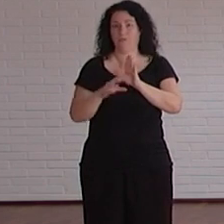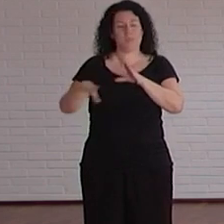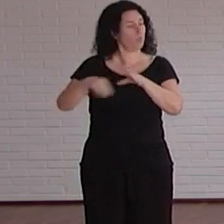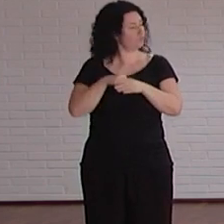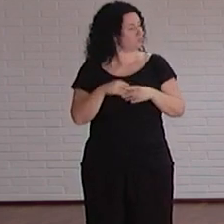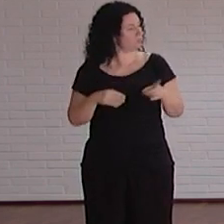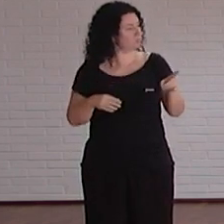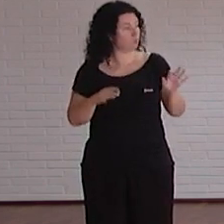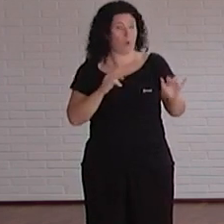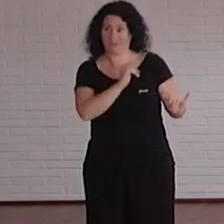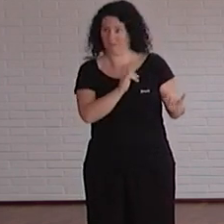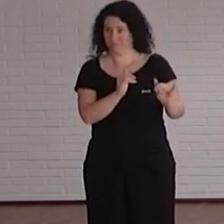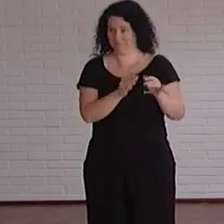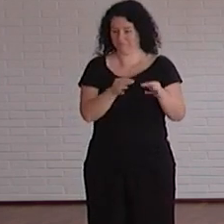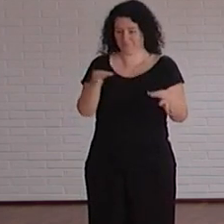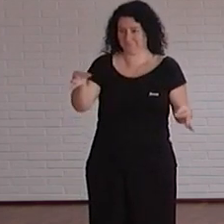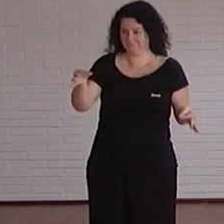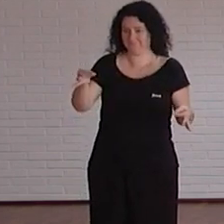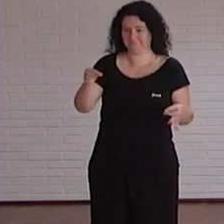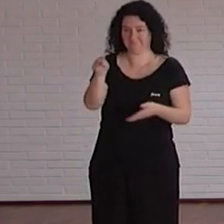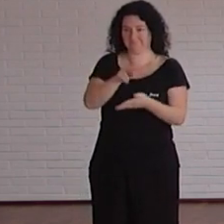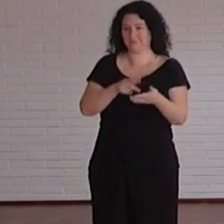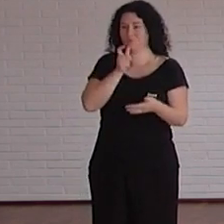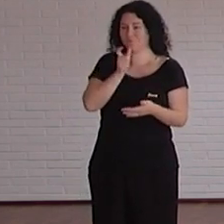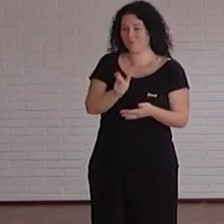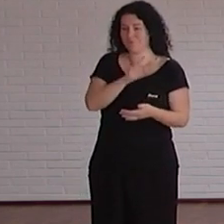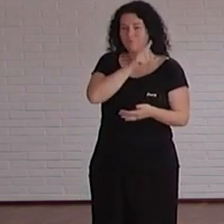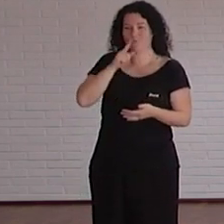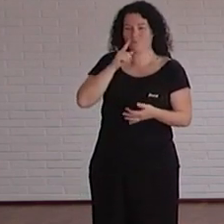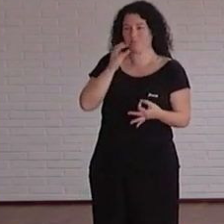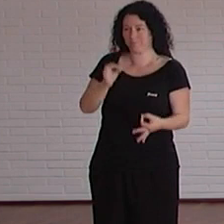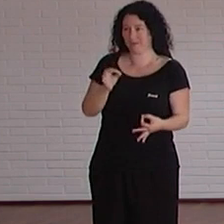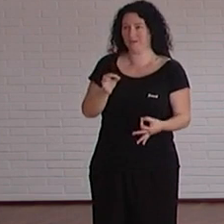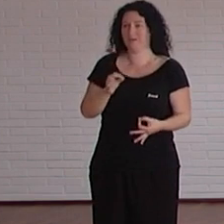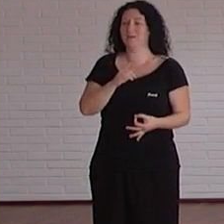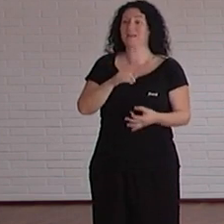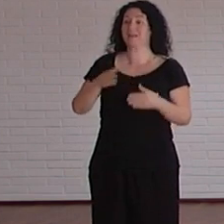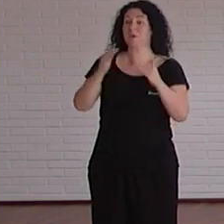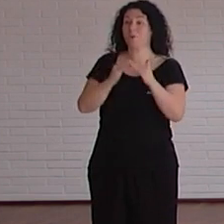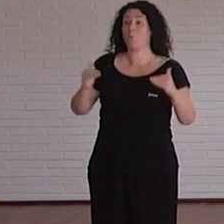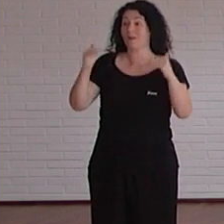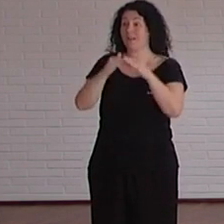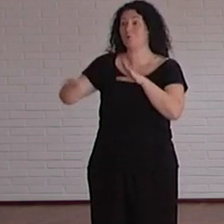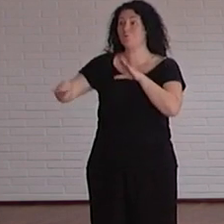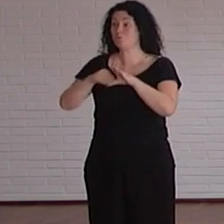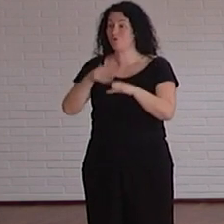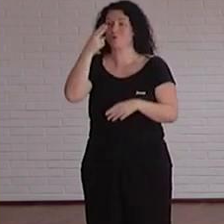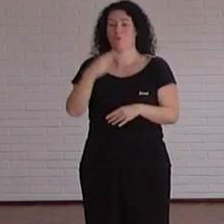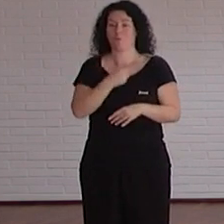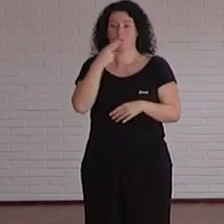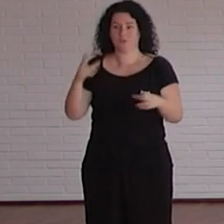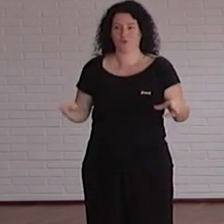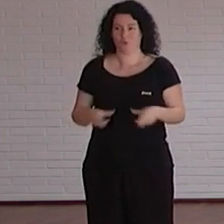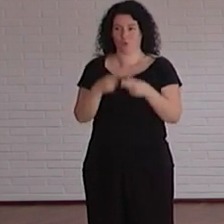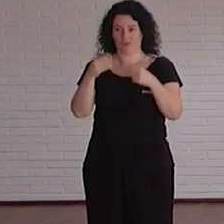que sepa el nombre concreto de igualdad, inclusión y compromiso social que lo hemos estado trabajando